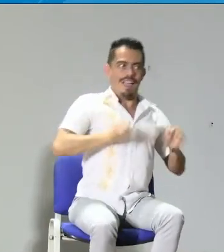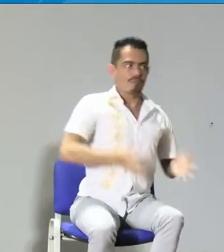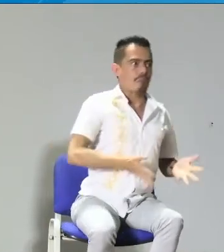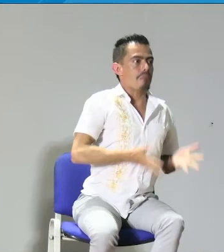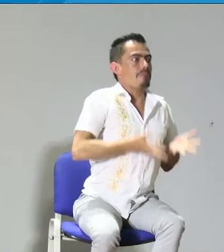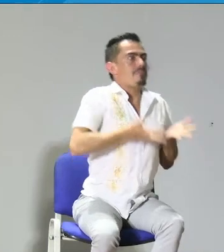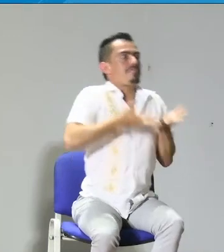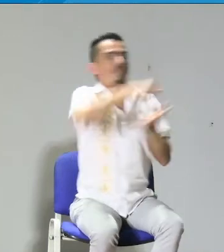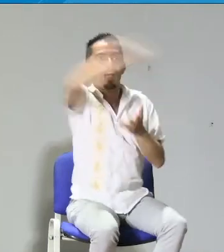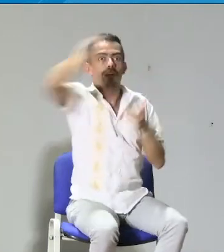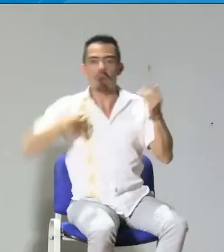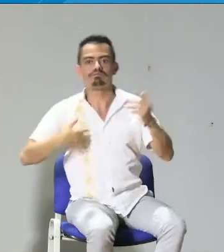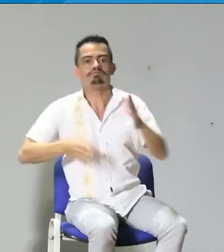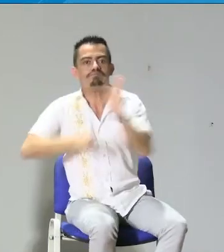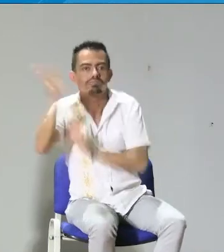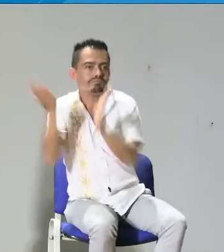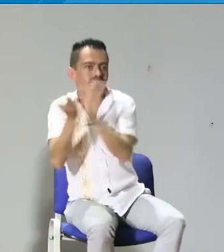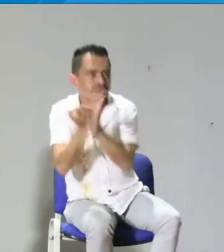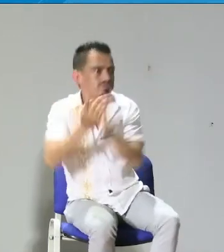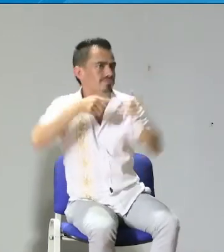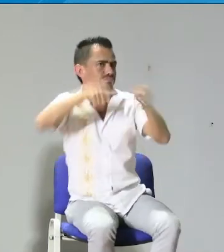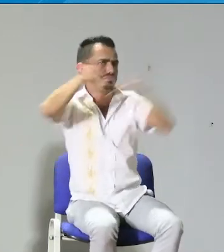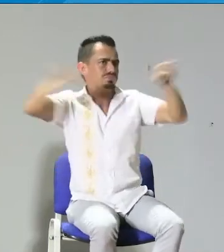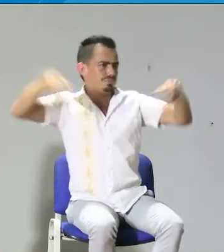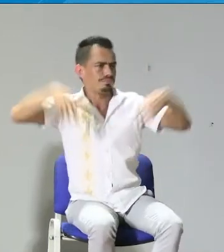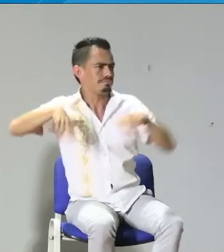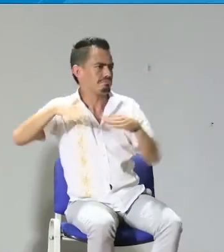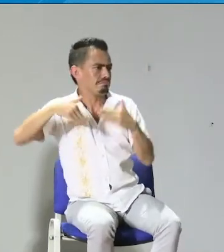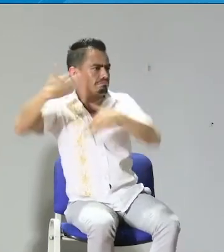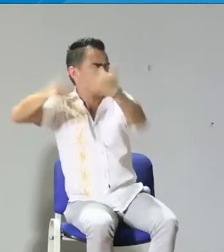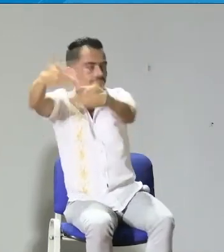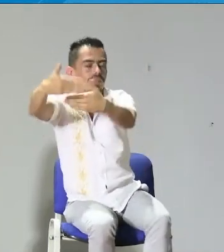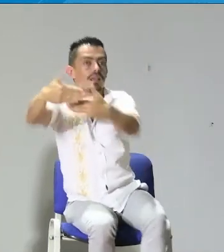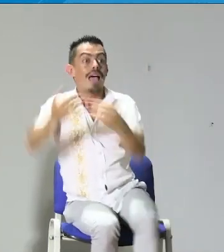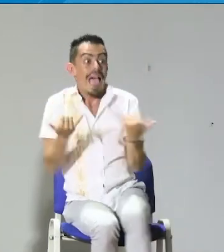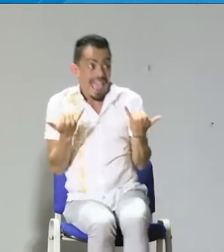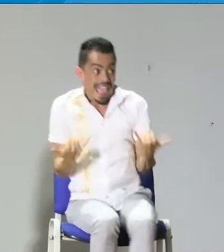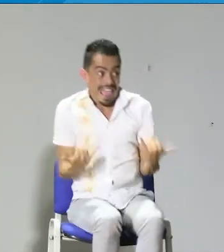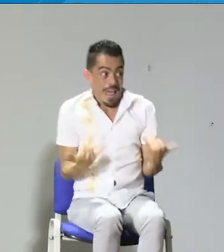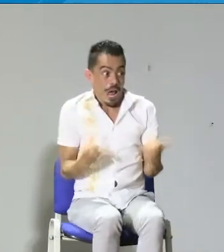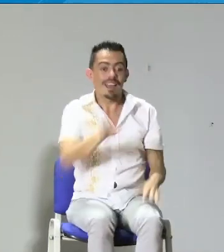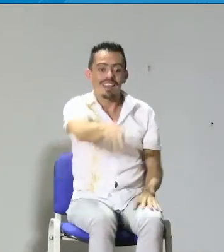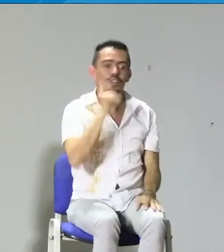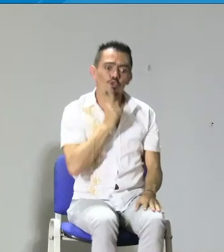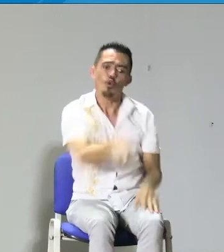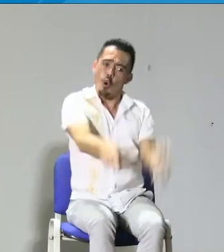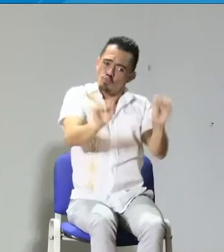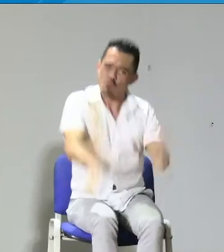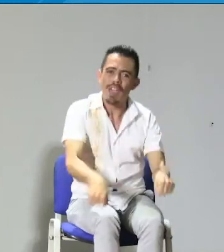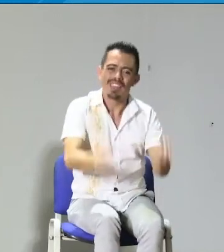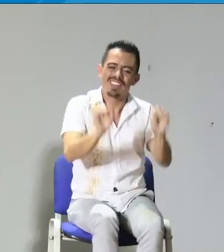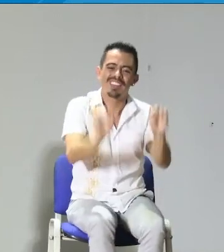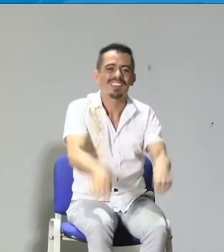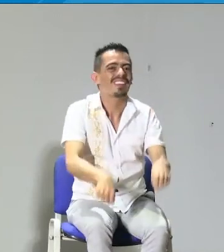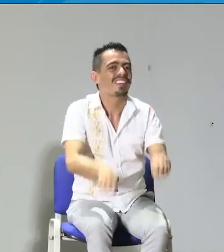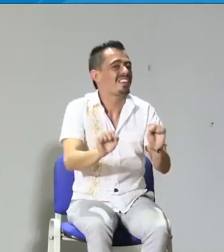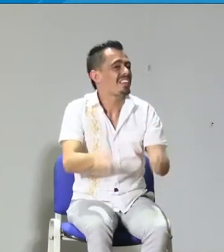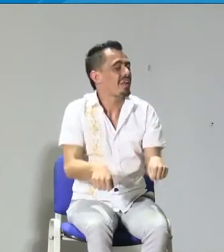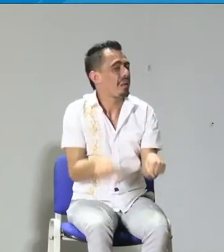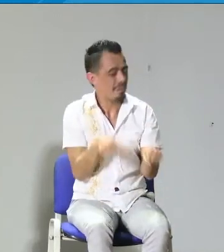que siempre nos dicen que yo soy capaz y puedo hacer 10.000 actividades distintas y que eso me va a permitir un buen desarrollo.